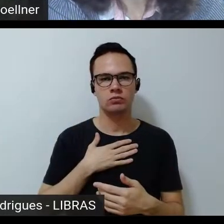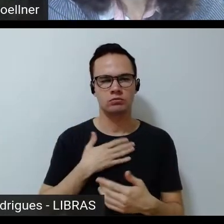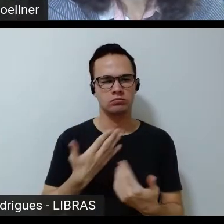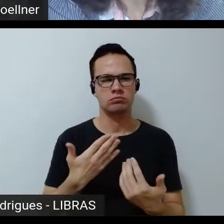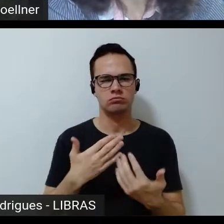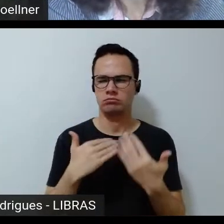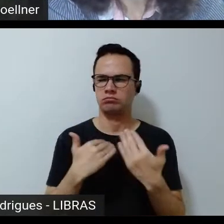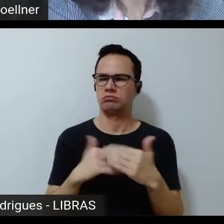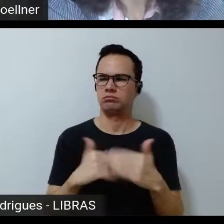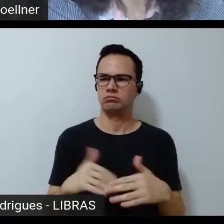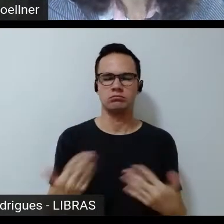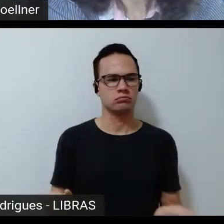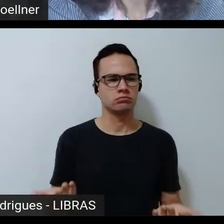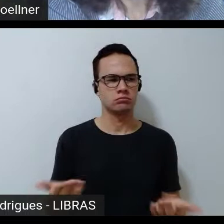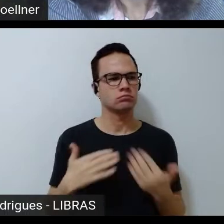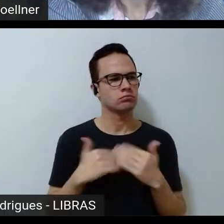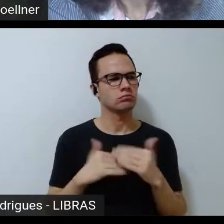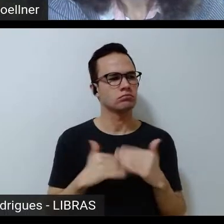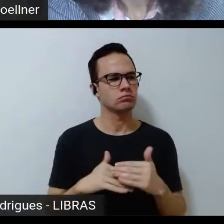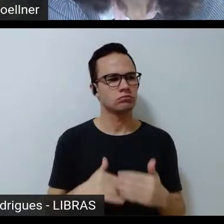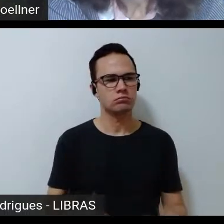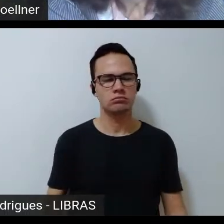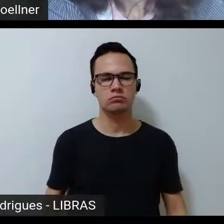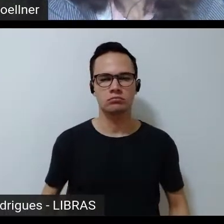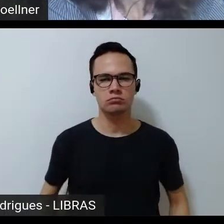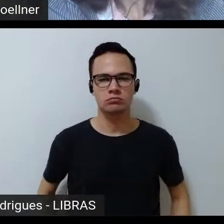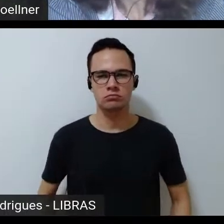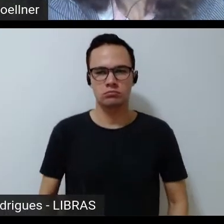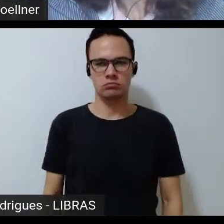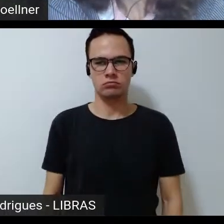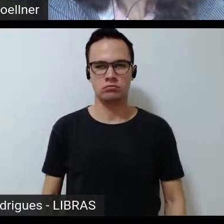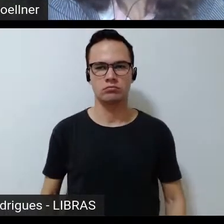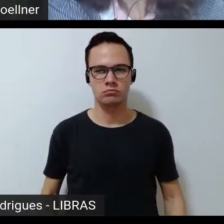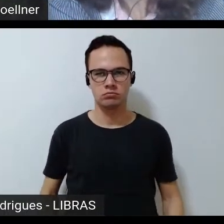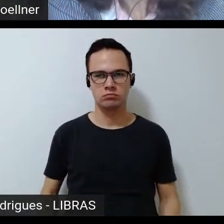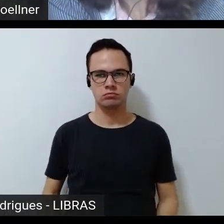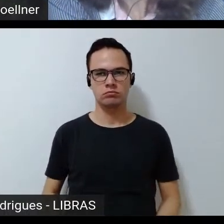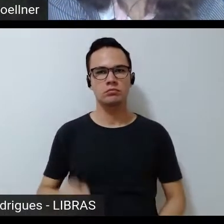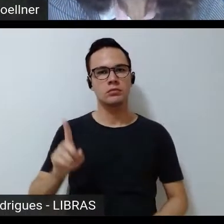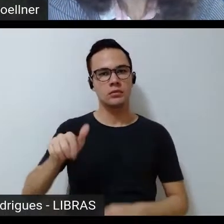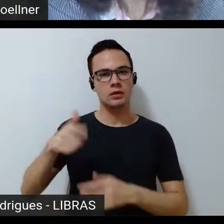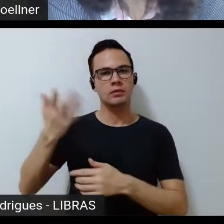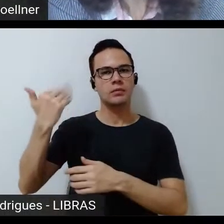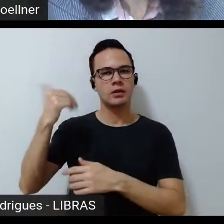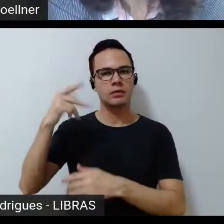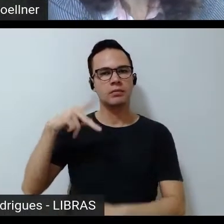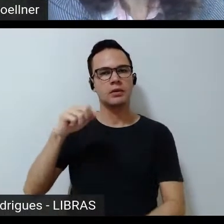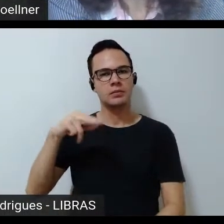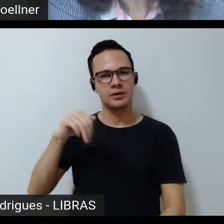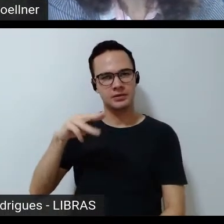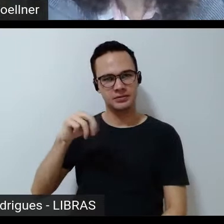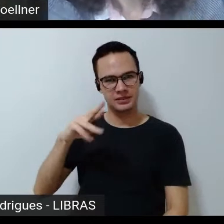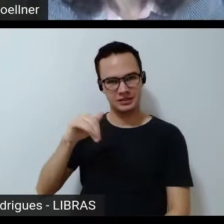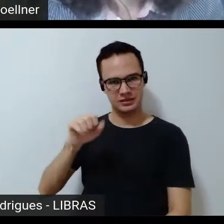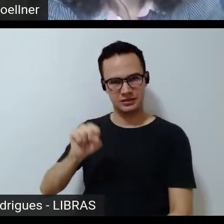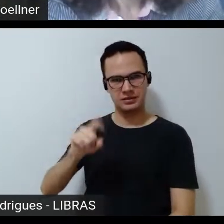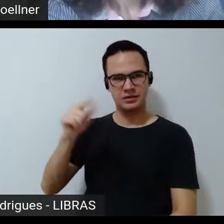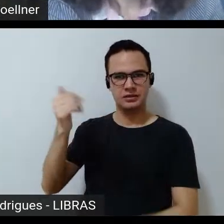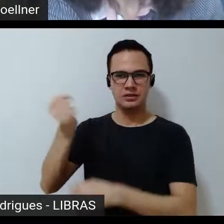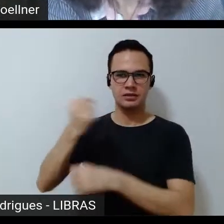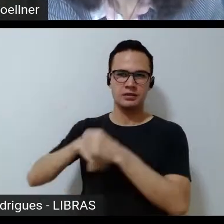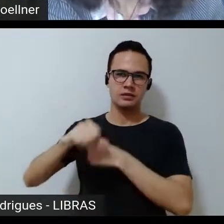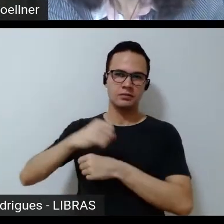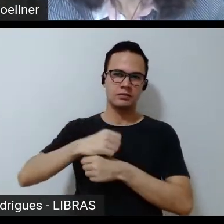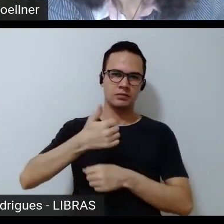teste que teste ele falou é lá nos jogos pan-americanos de 1963 eu fui